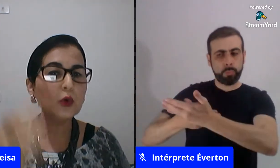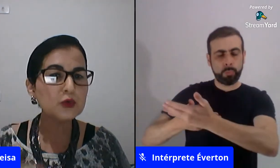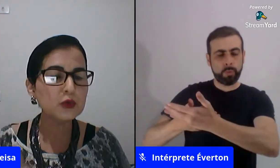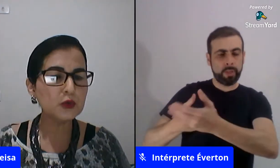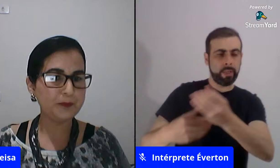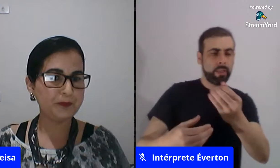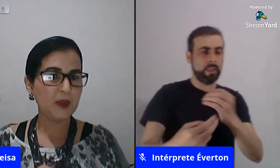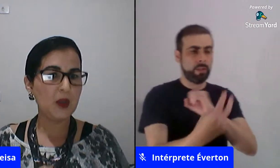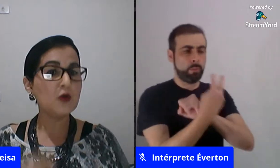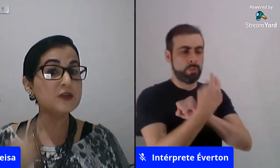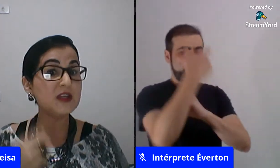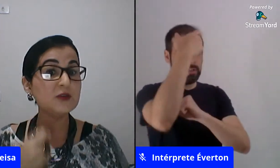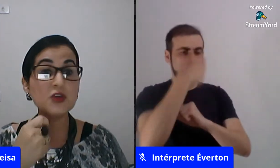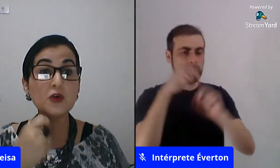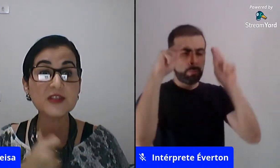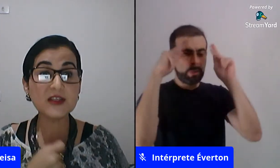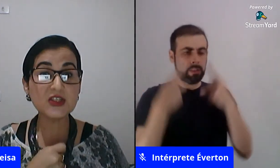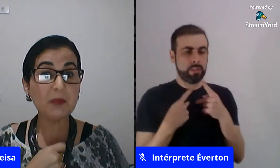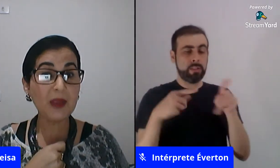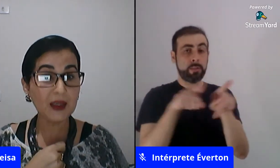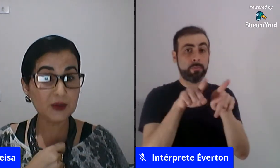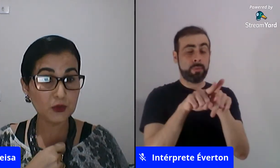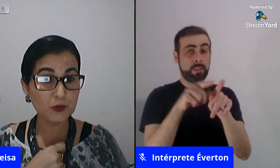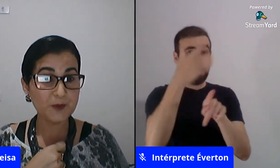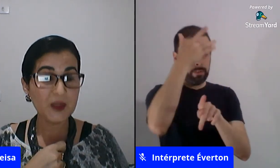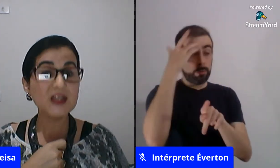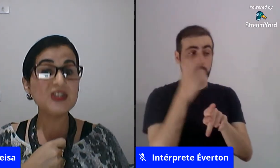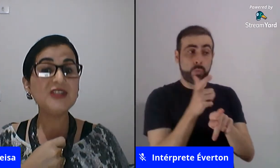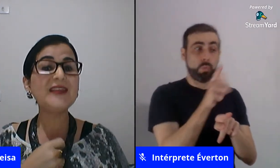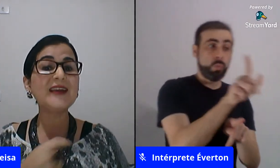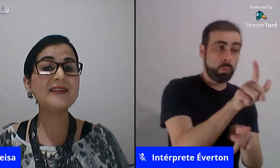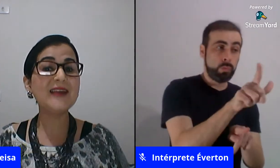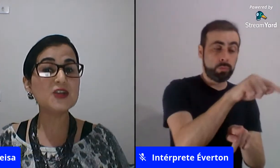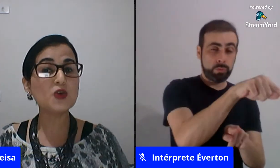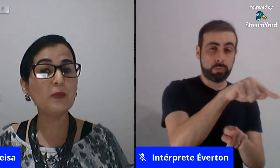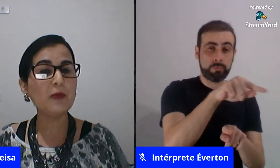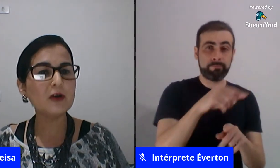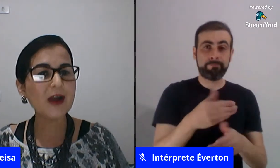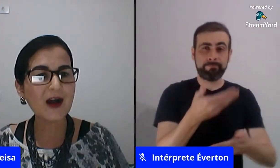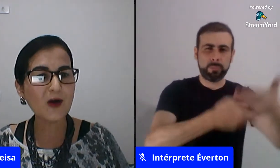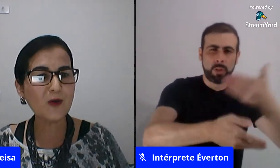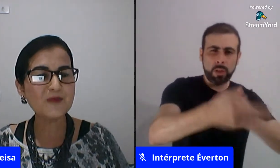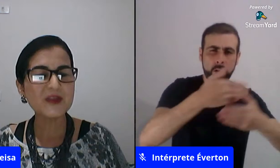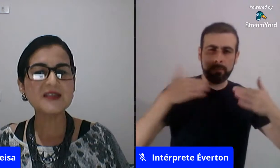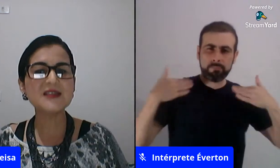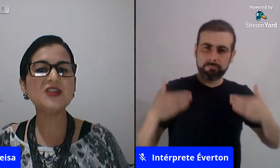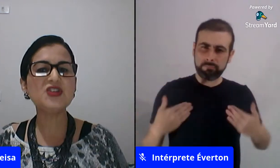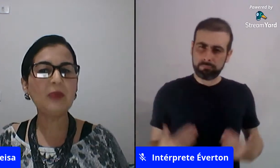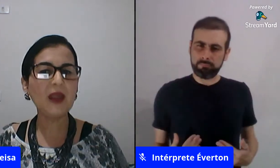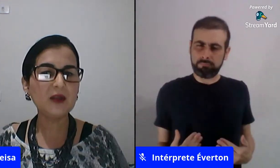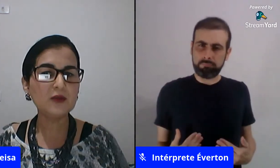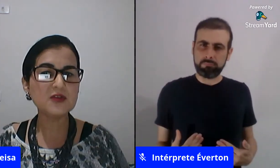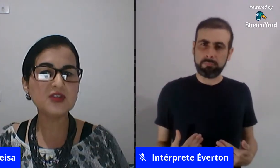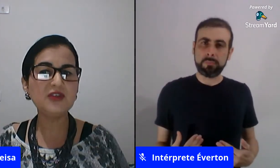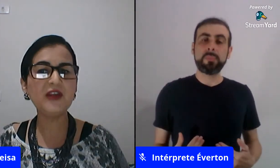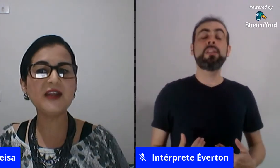do outro conceito de consentimento de integridade corporal sentimentos diferença